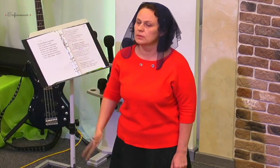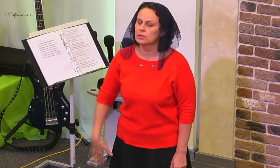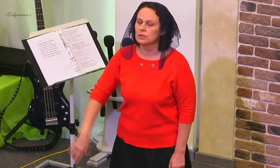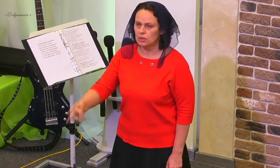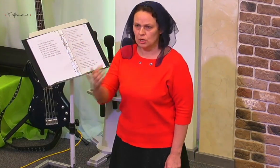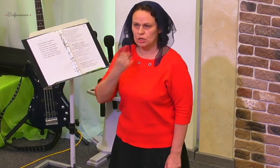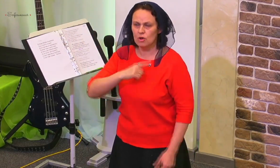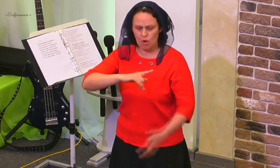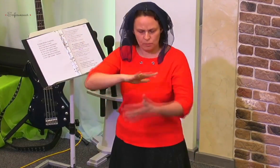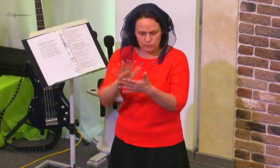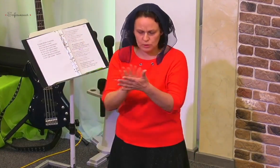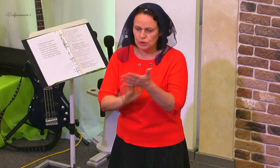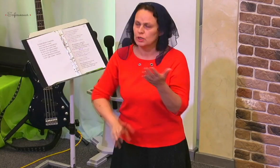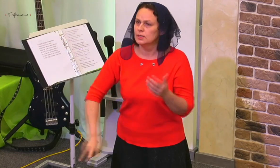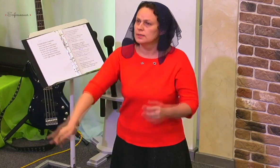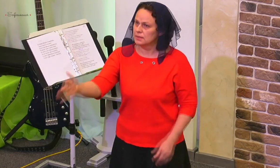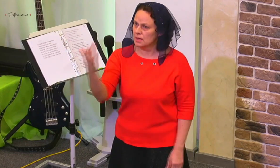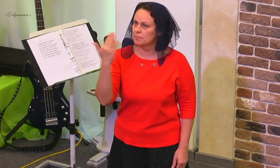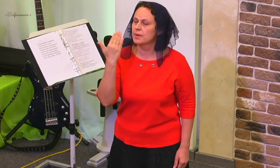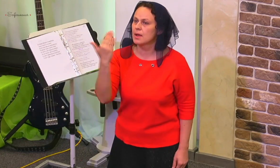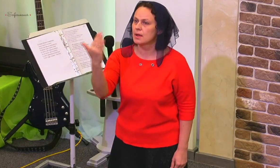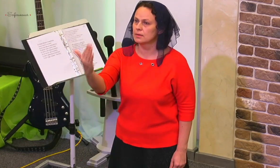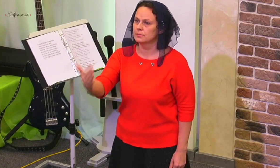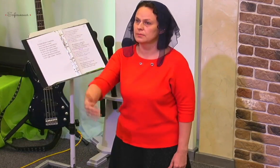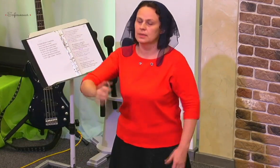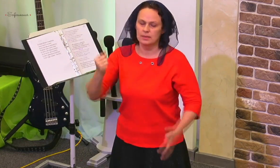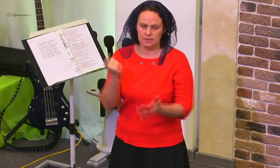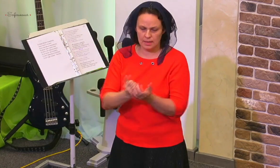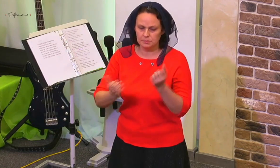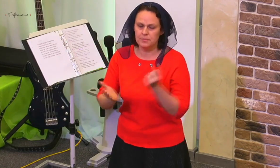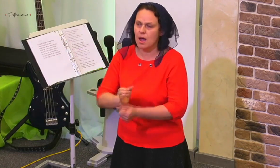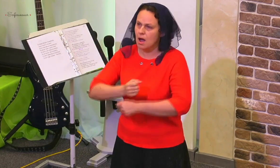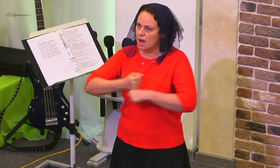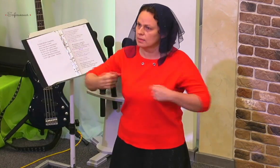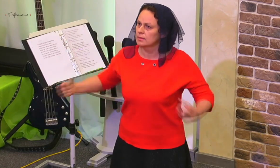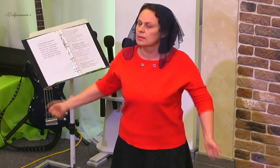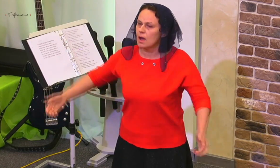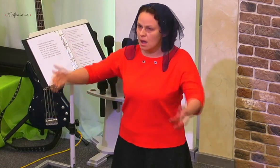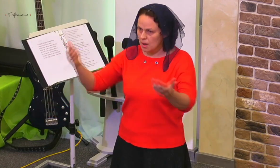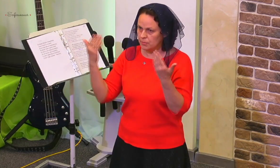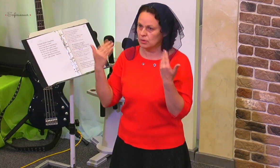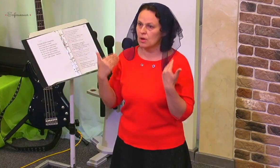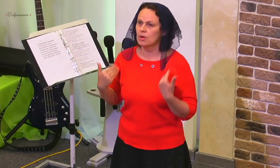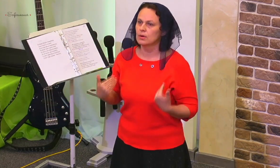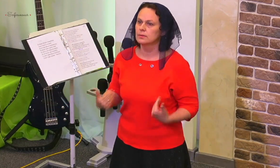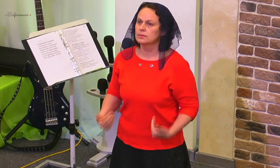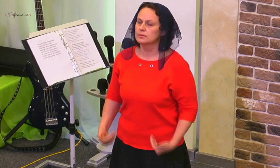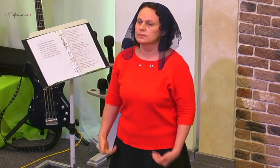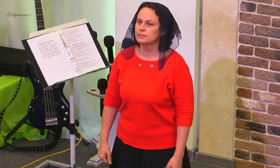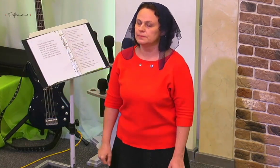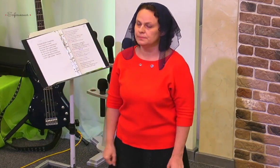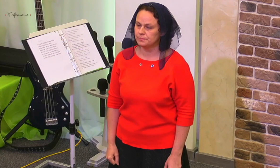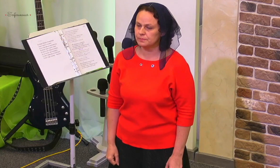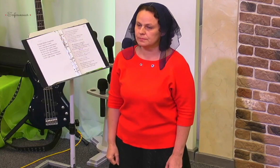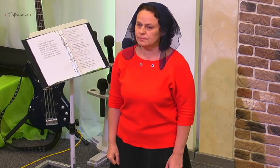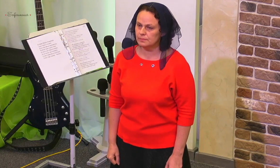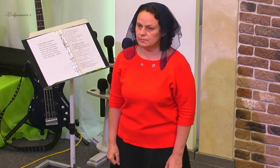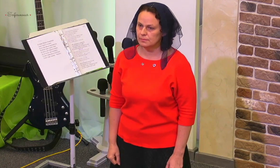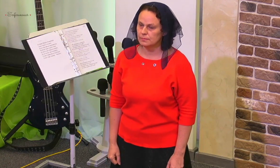Кровь бежит к тебе, и распята плоть Умер